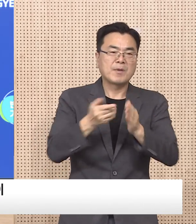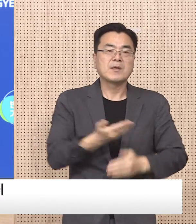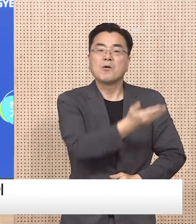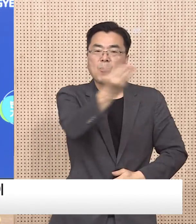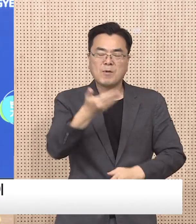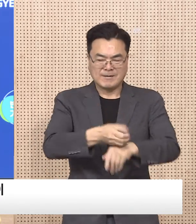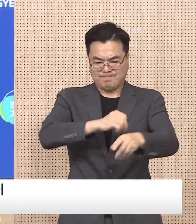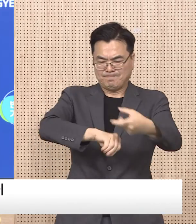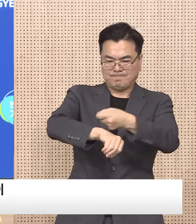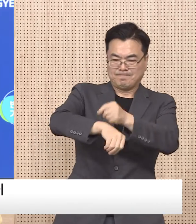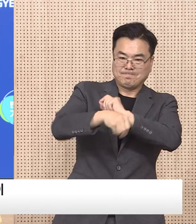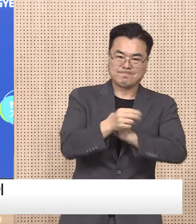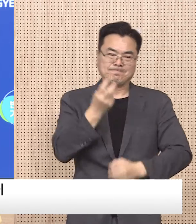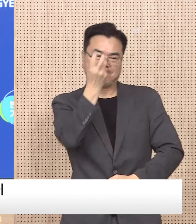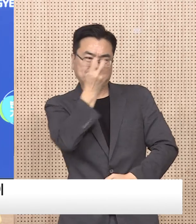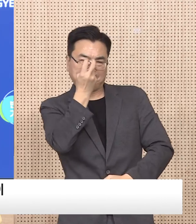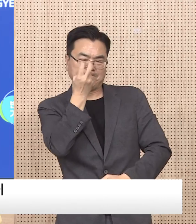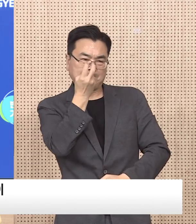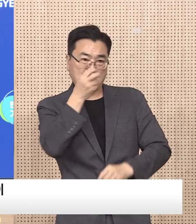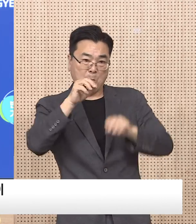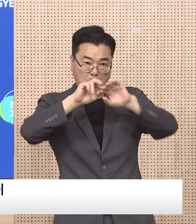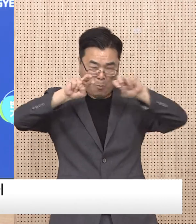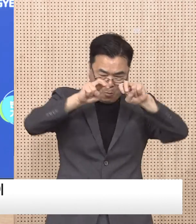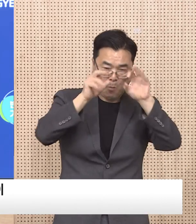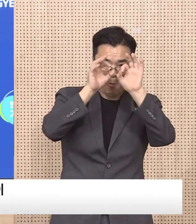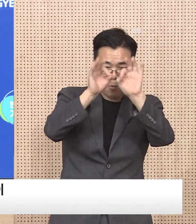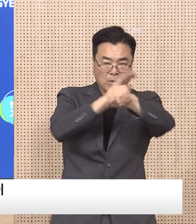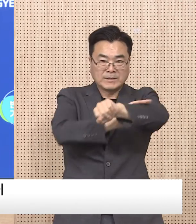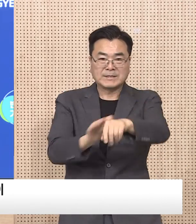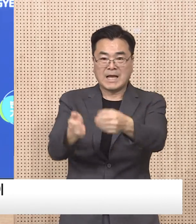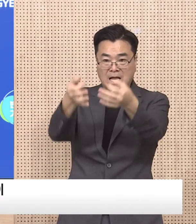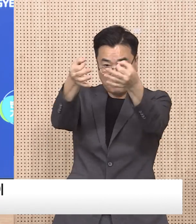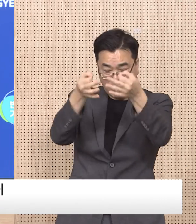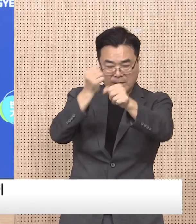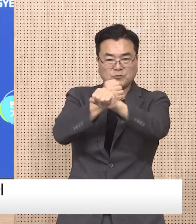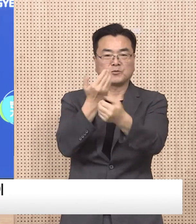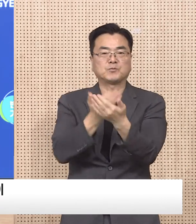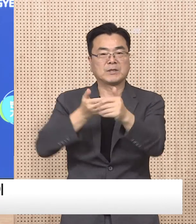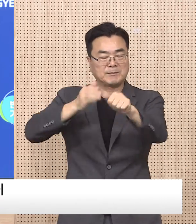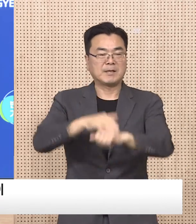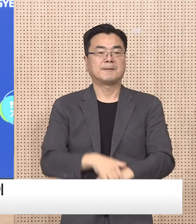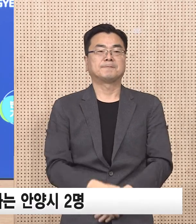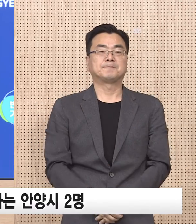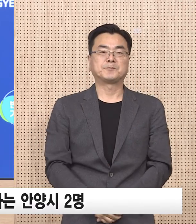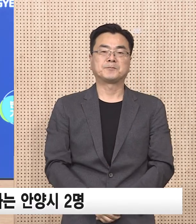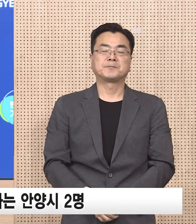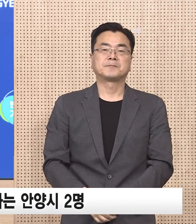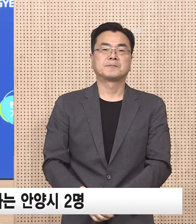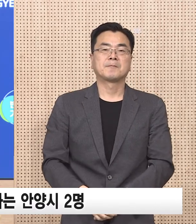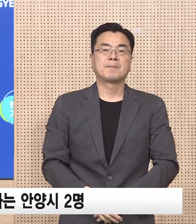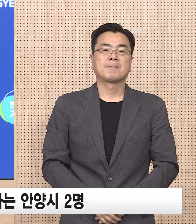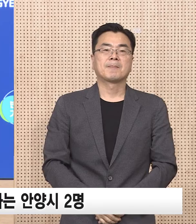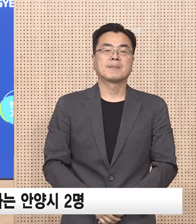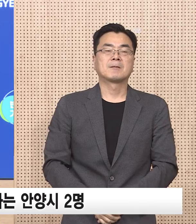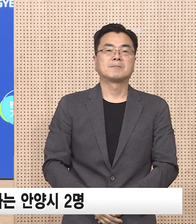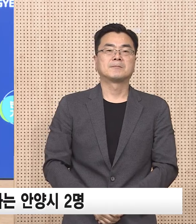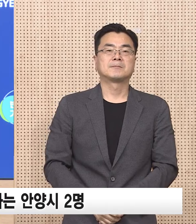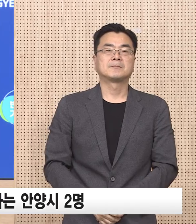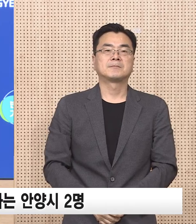여러분의 적극적인 관심을 부탁드립니다. 다음은 집중호우로 인한 감염병 예방 대응 강화입니다.